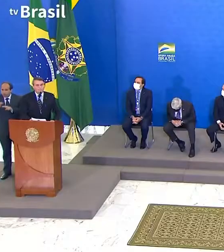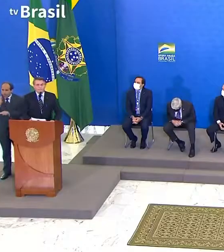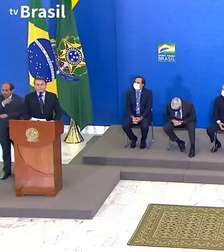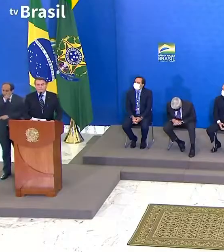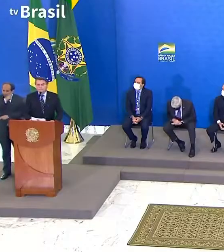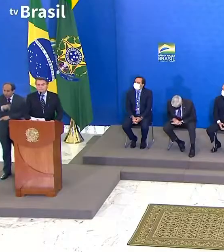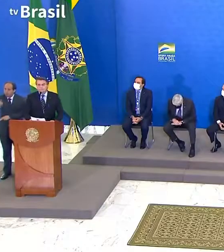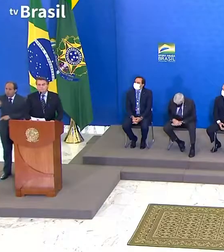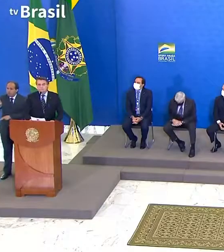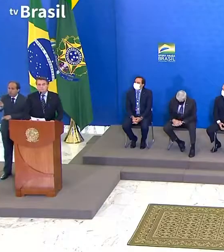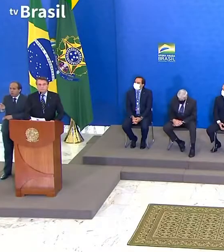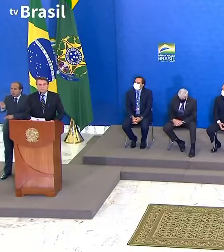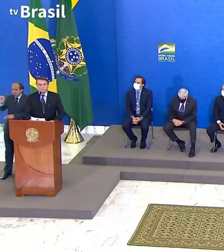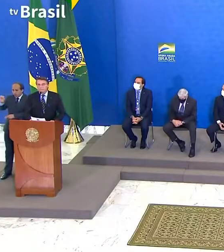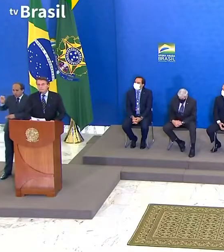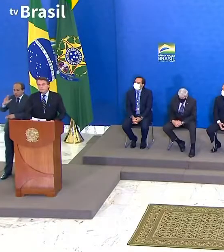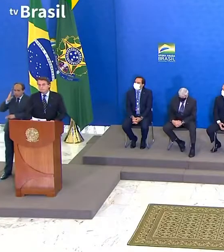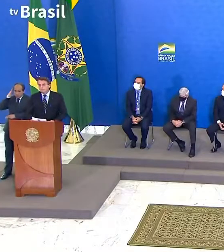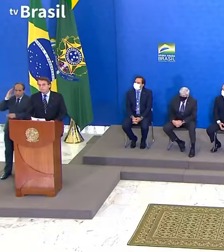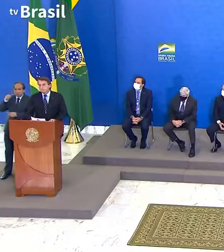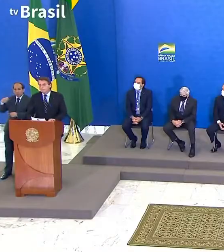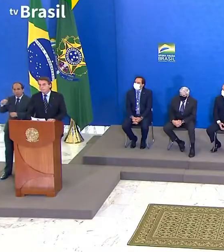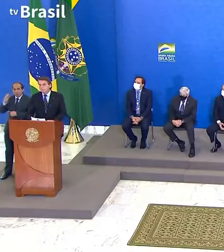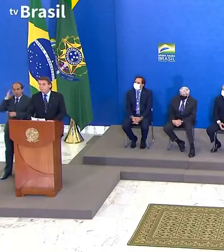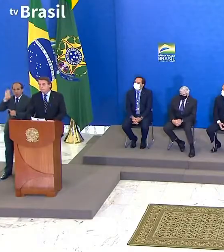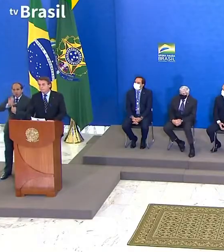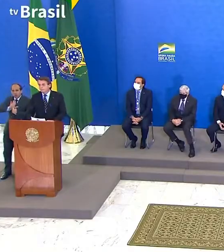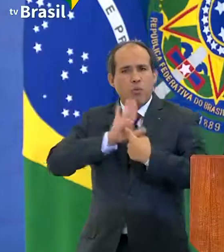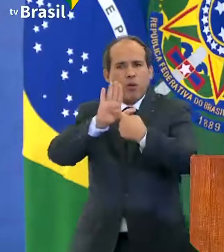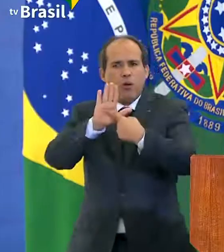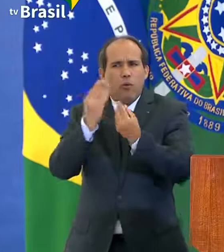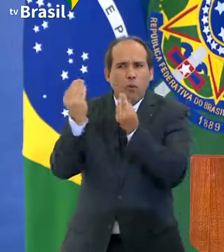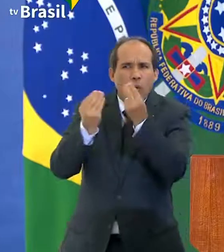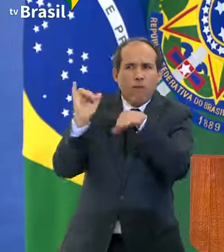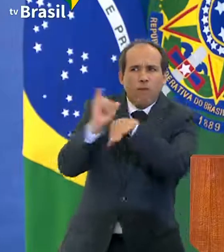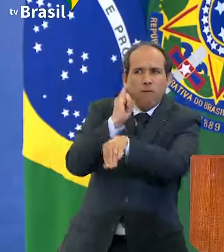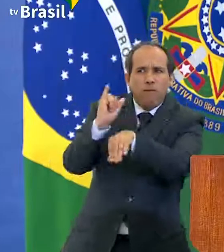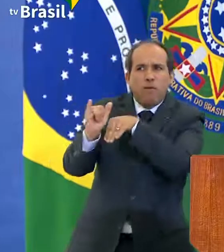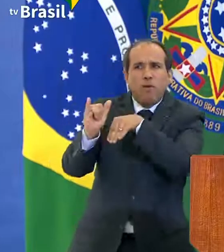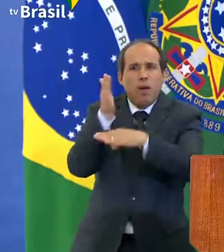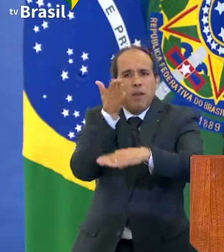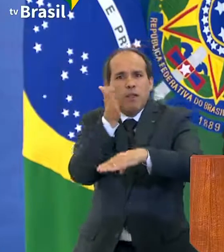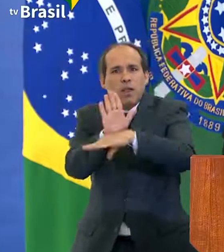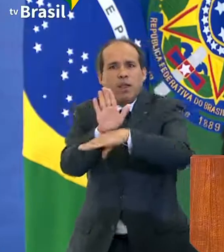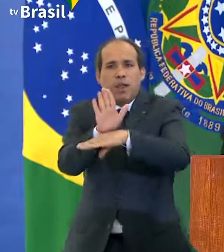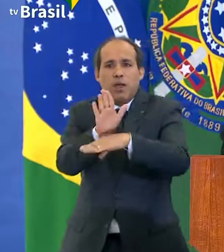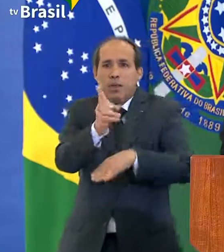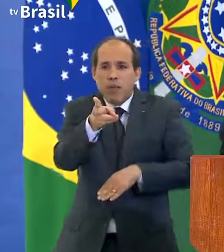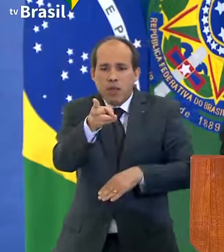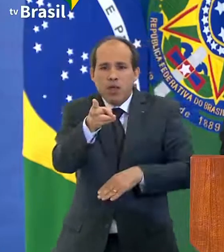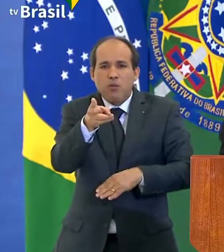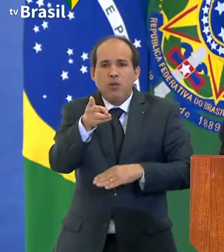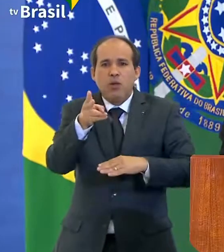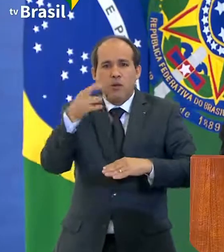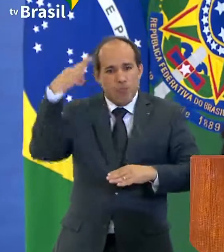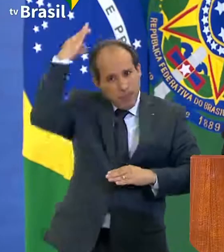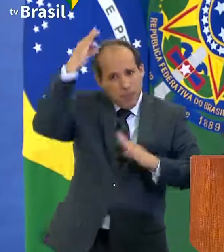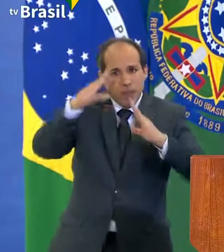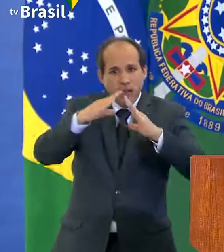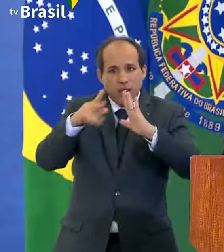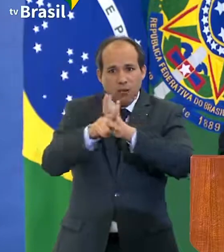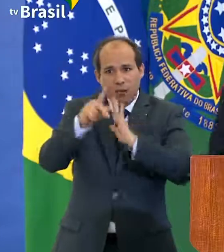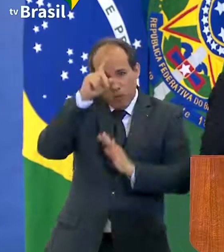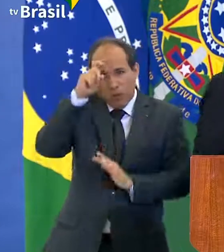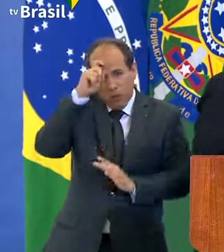Pedro Guimarães, por ter apresentado uma alternativa para estas, realmente, Casas Santas Casas.